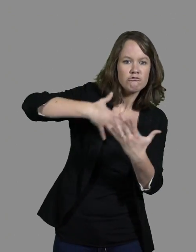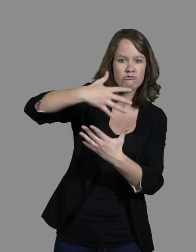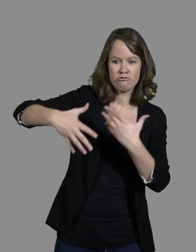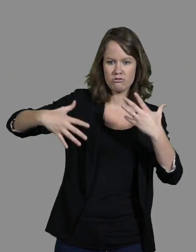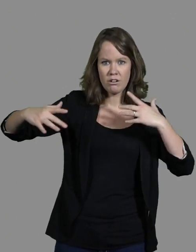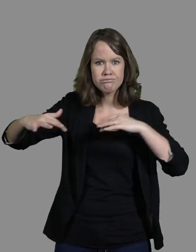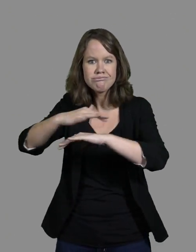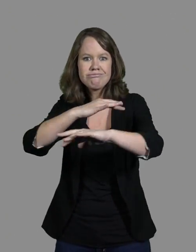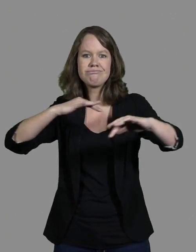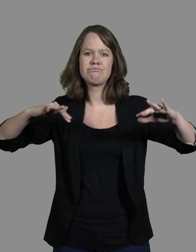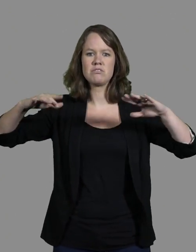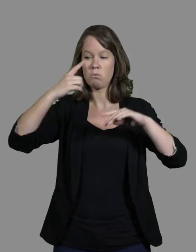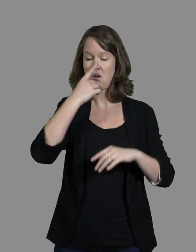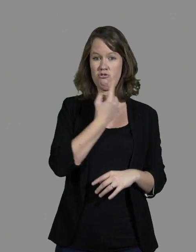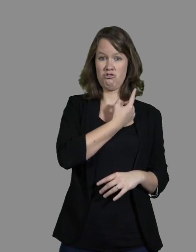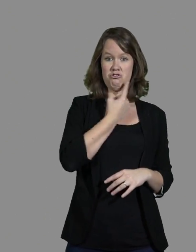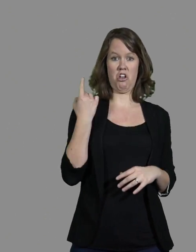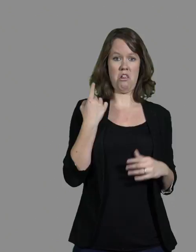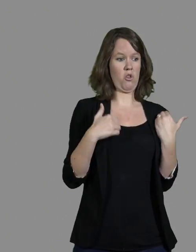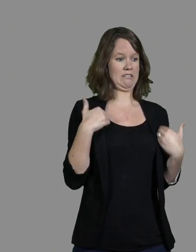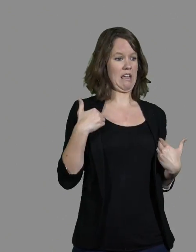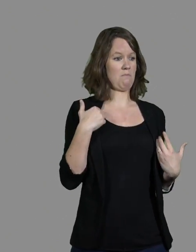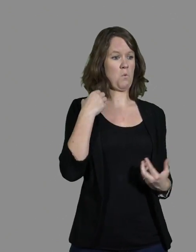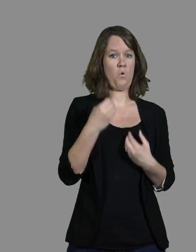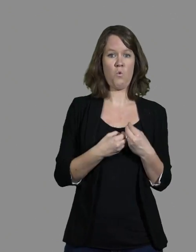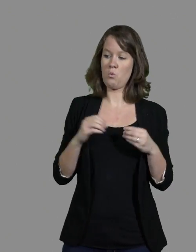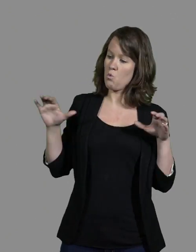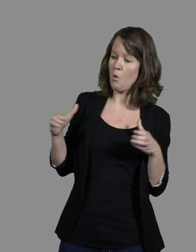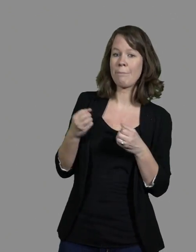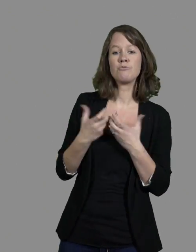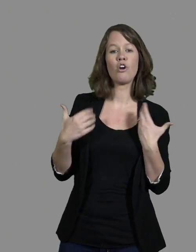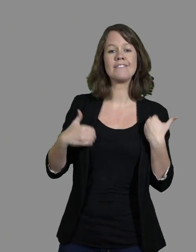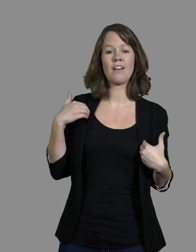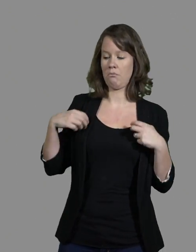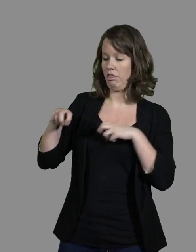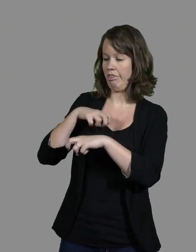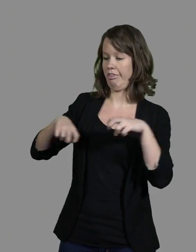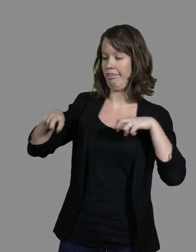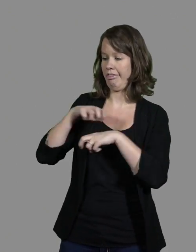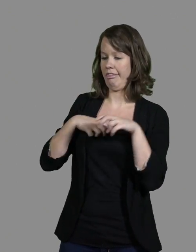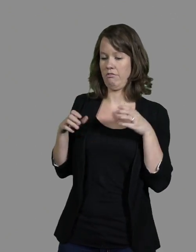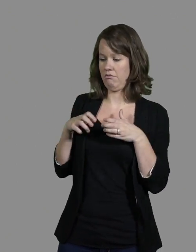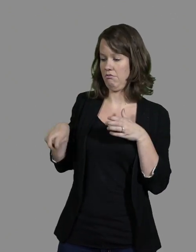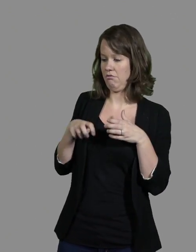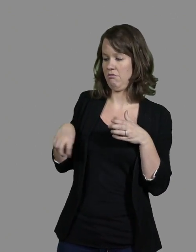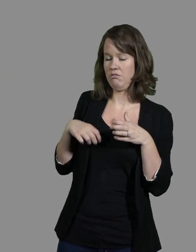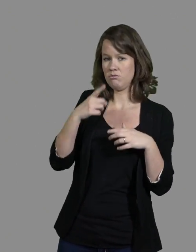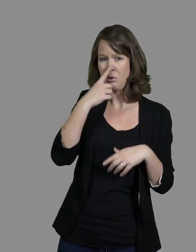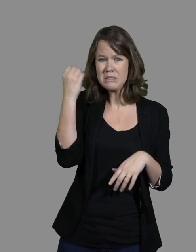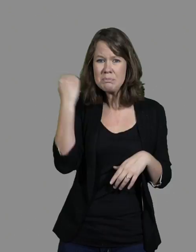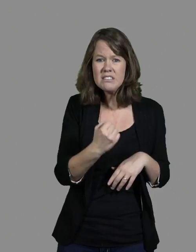rester tout seul ou entre handicapés, ça n'amène jamais rien. Ça amène dans une espèce de bulle de renfermement.